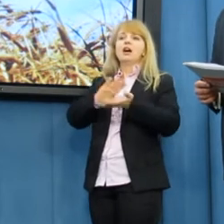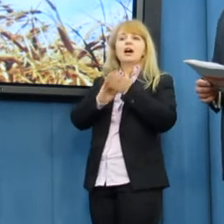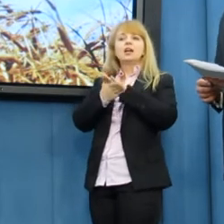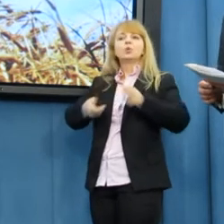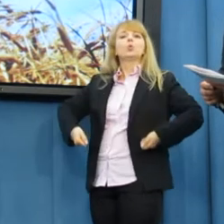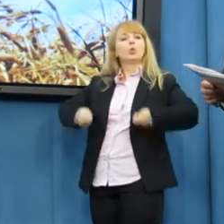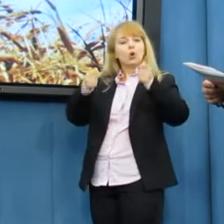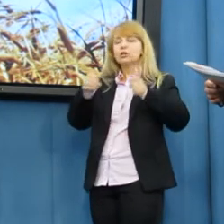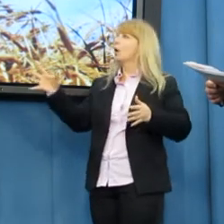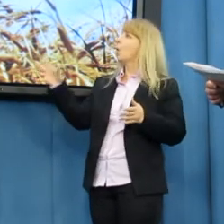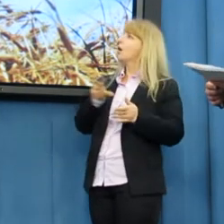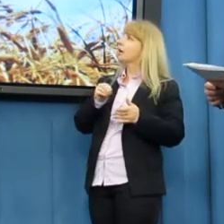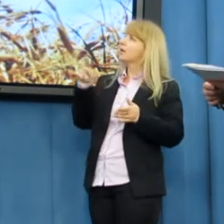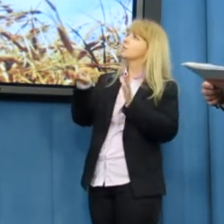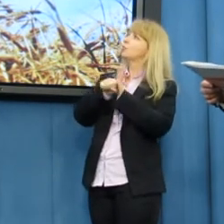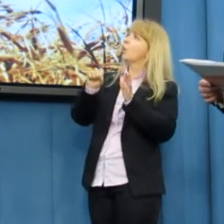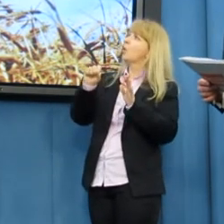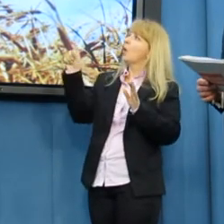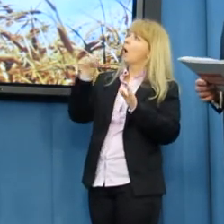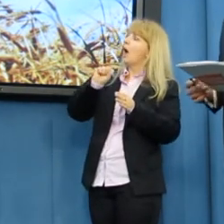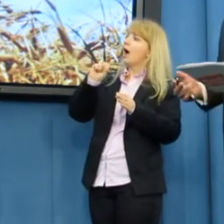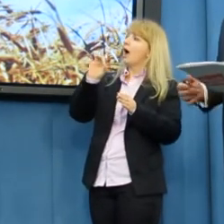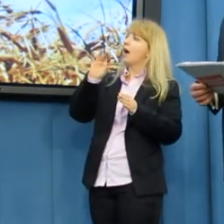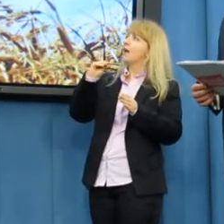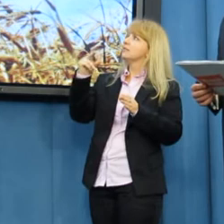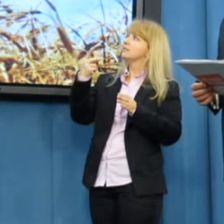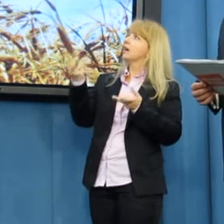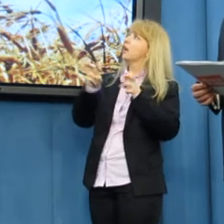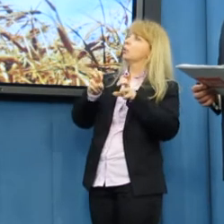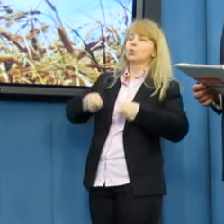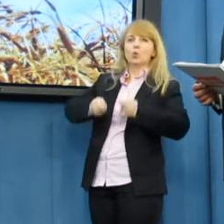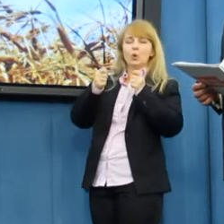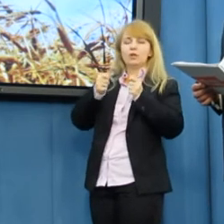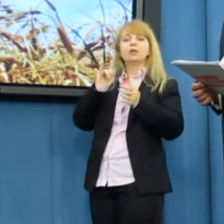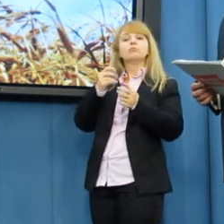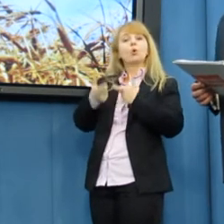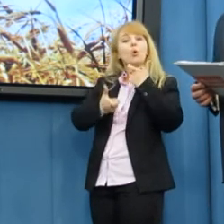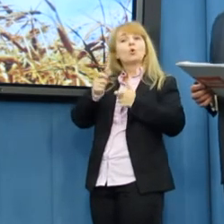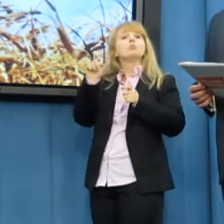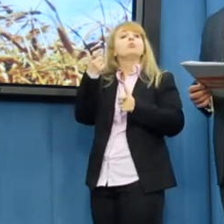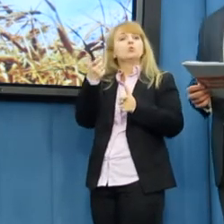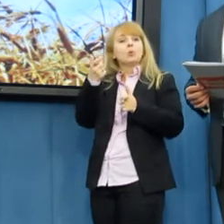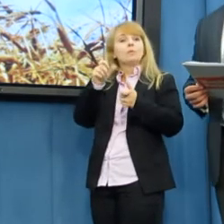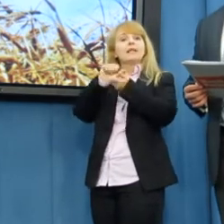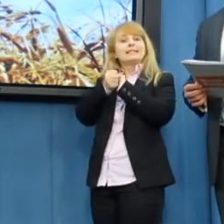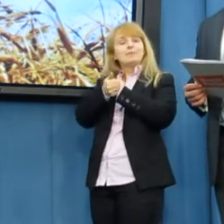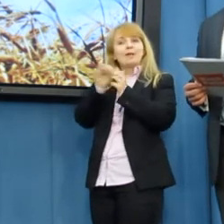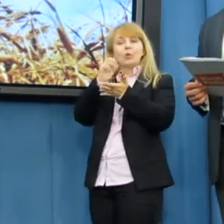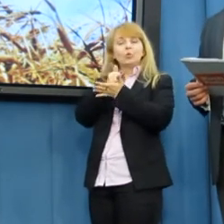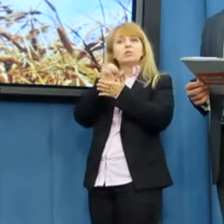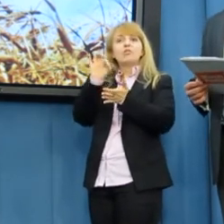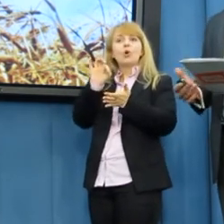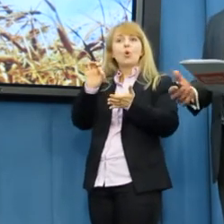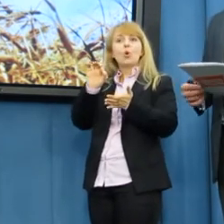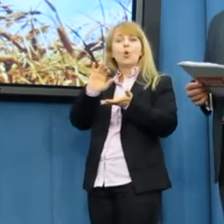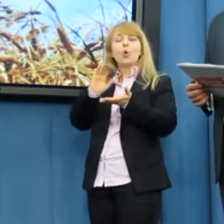Restrukturyzacji i Modernizacji Rolnictwa. W związku z tym zakłada się przede wszystkim zmianę ustawy o Agencji